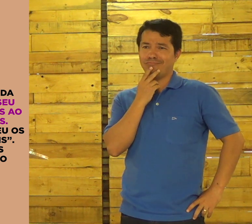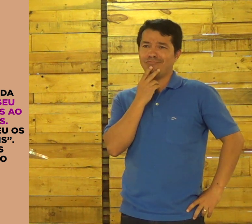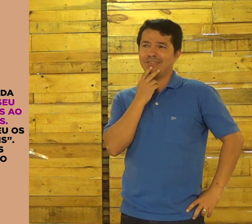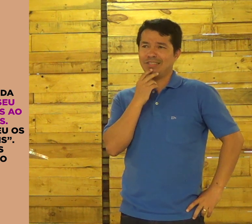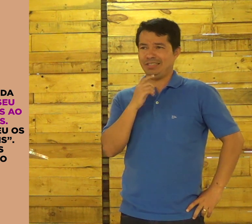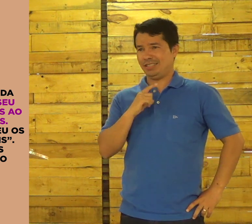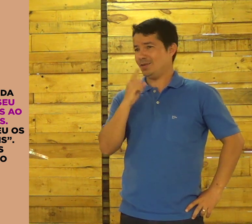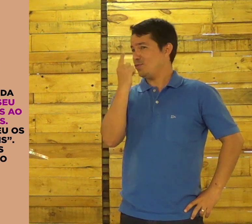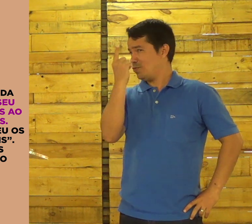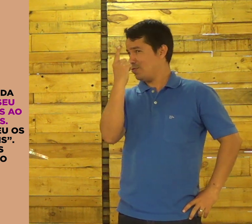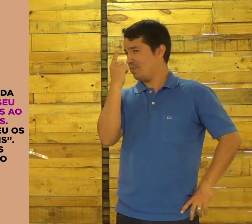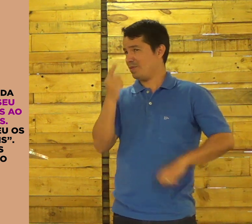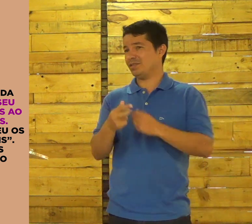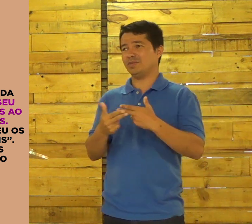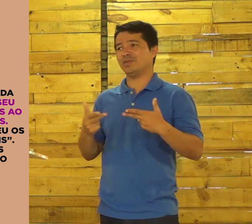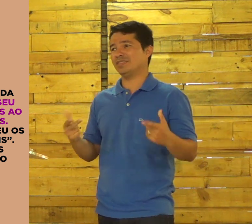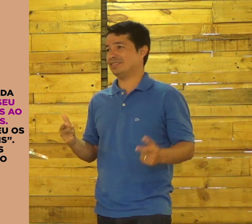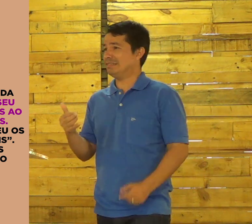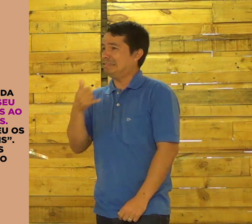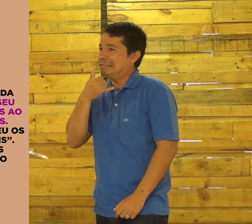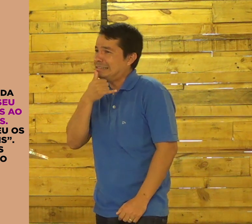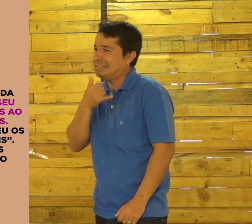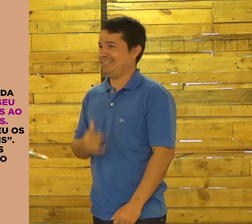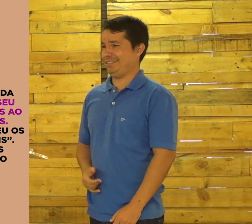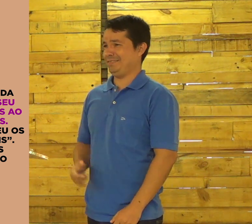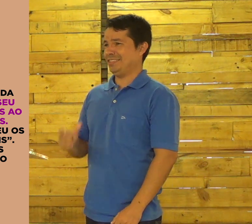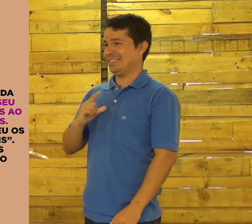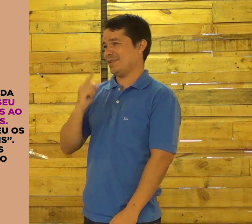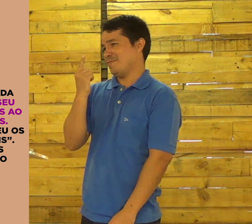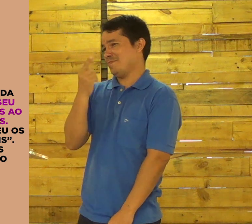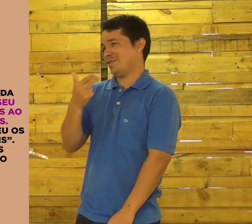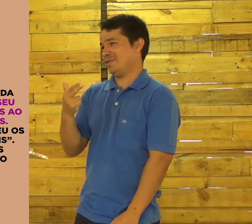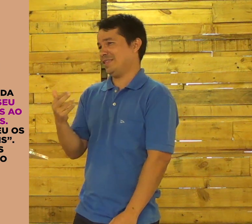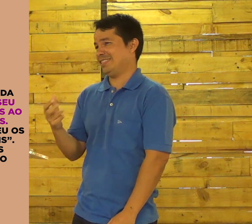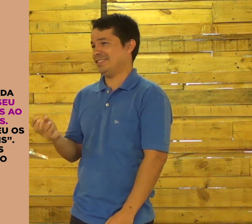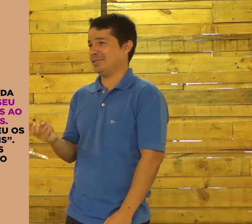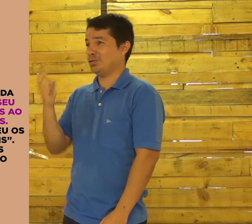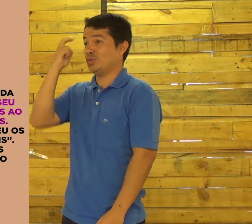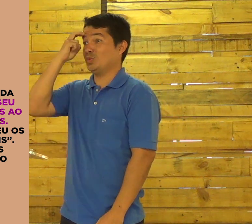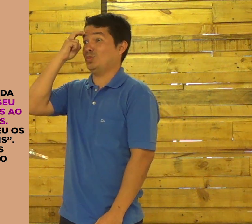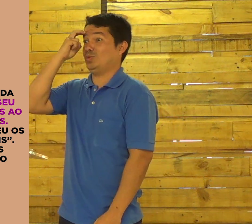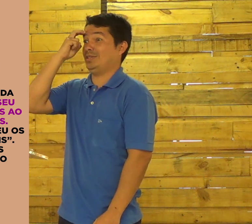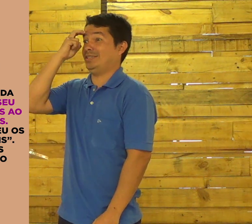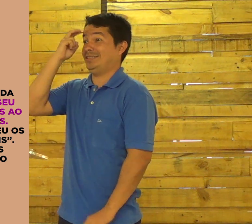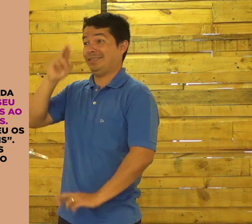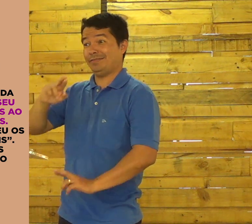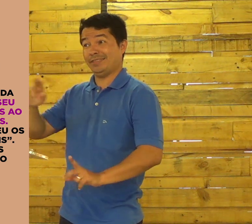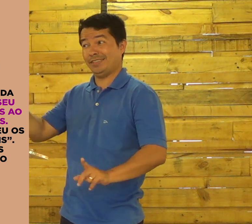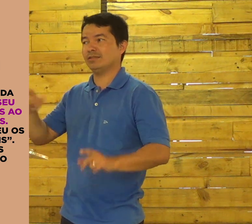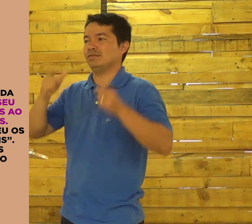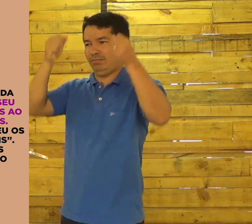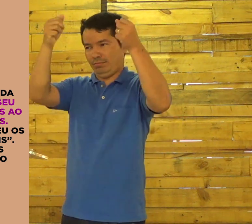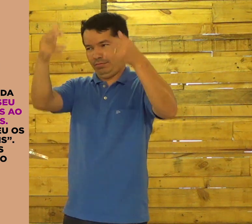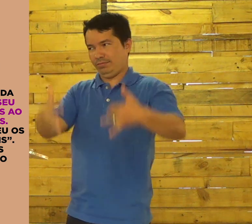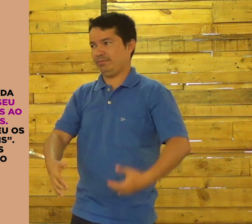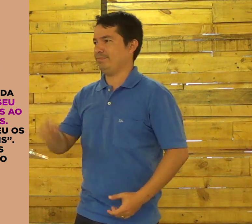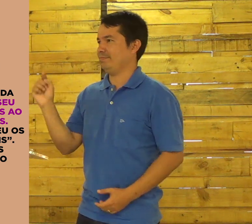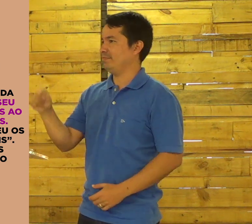ou nenhum, era algo muito sério. Eles falavam entre esses discípulos com aquilo. Era uma